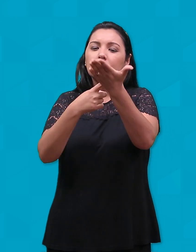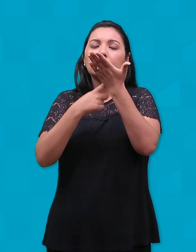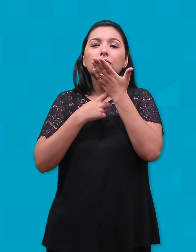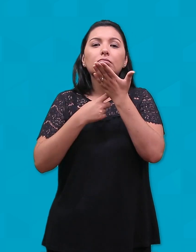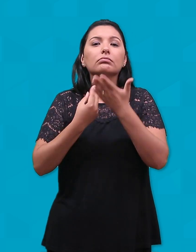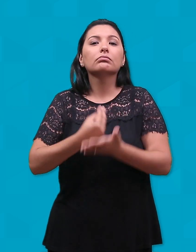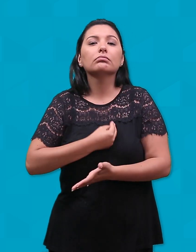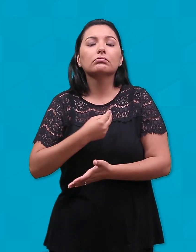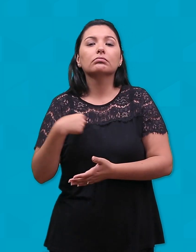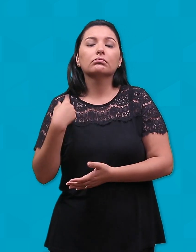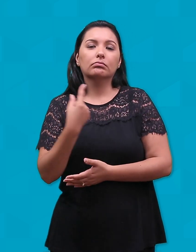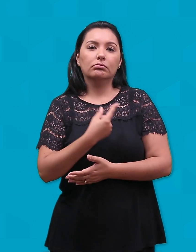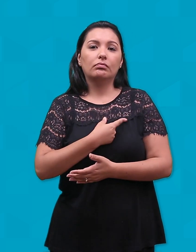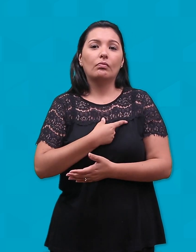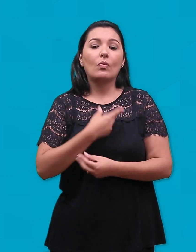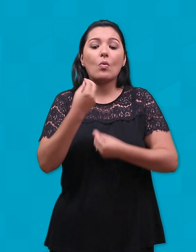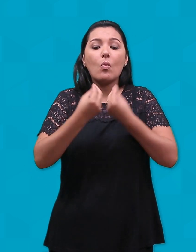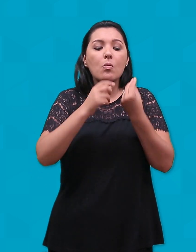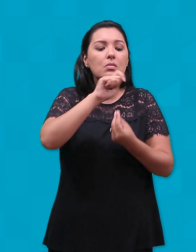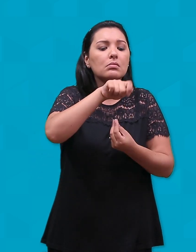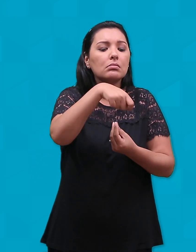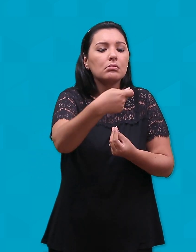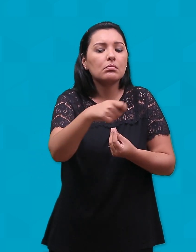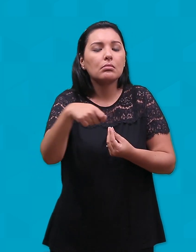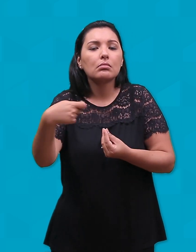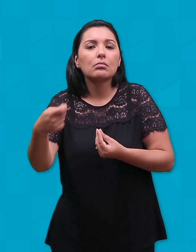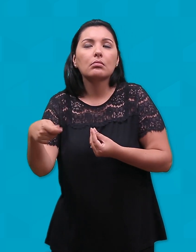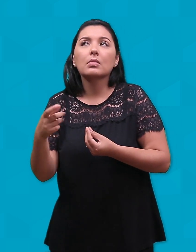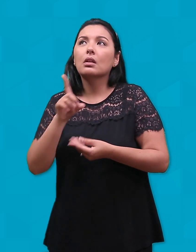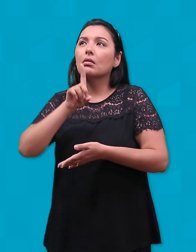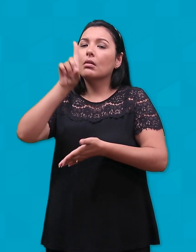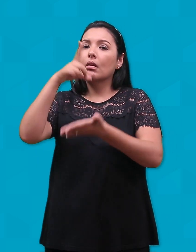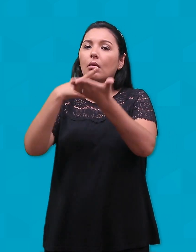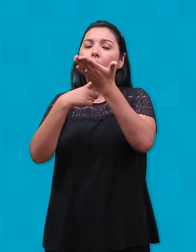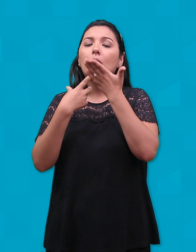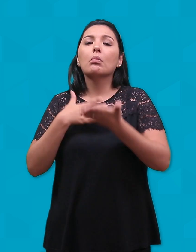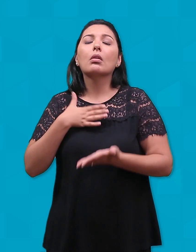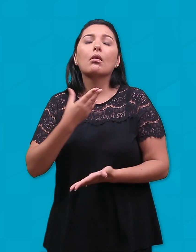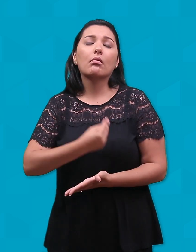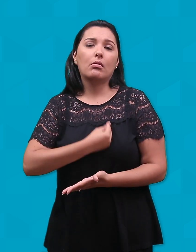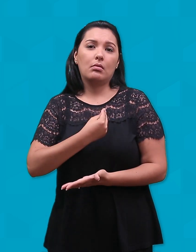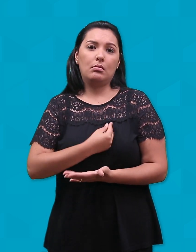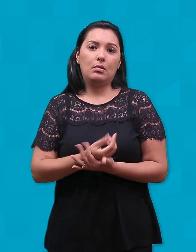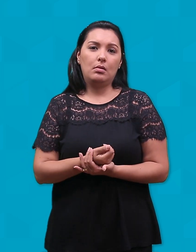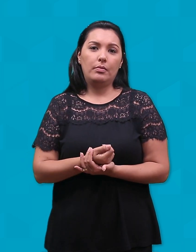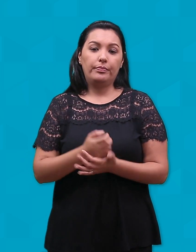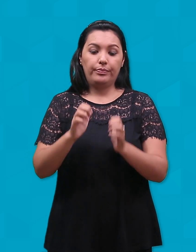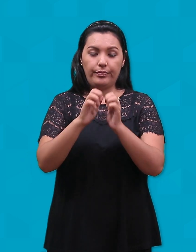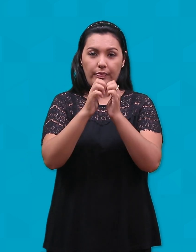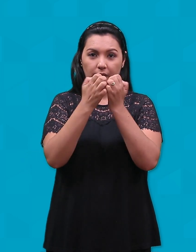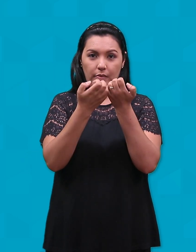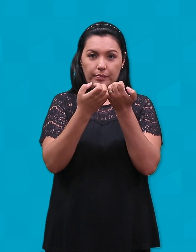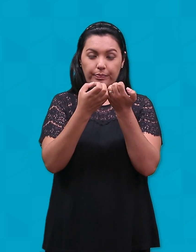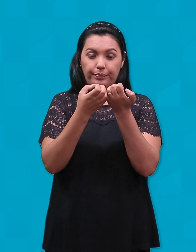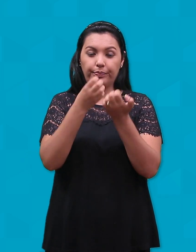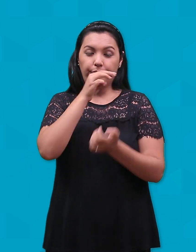E quais são os sinais da manifestação de Deus em nossa vida. O Evangelho de Mateus começa